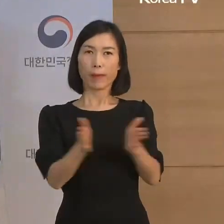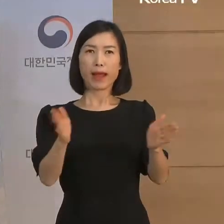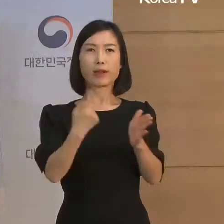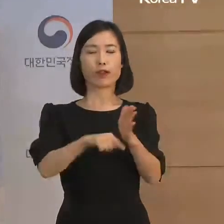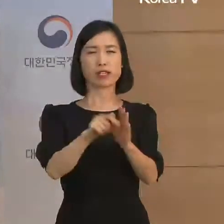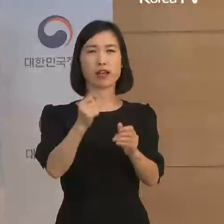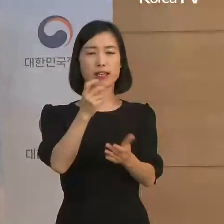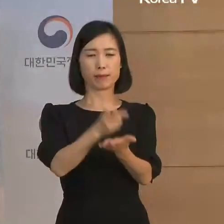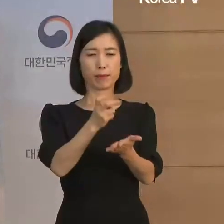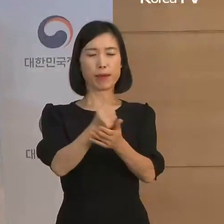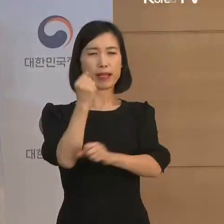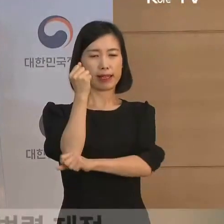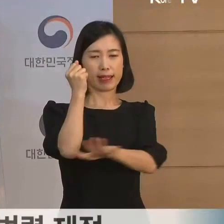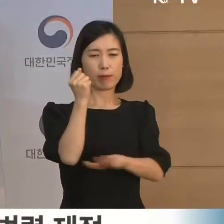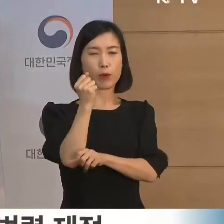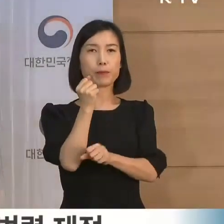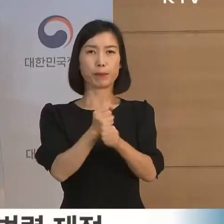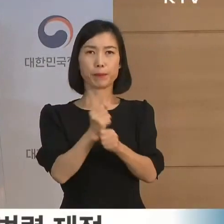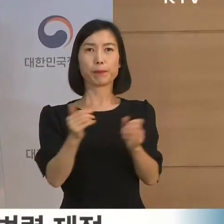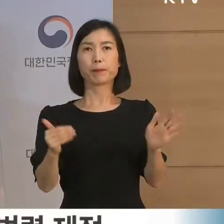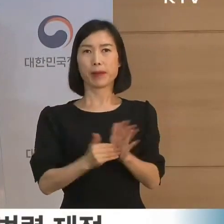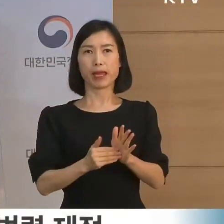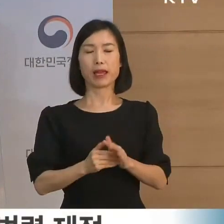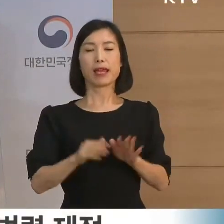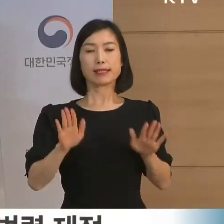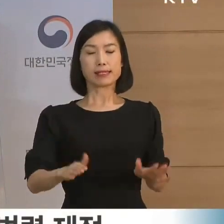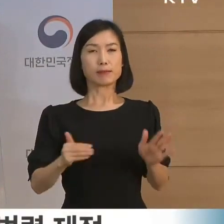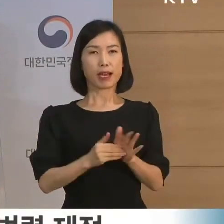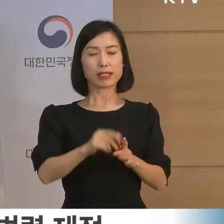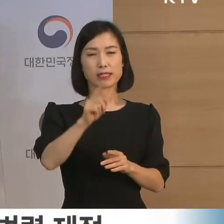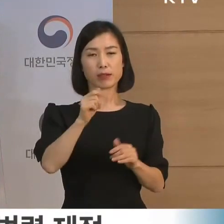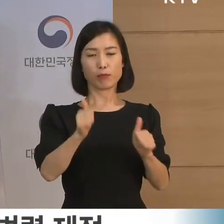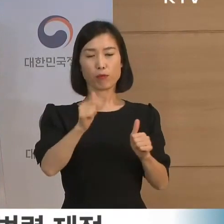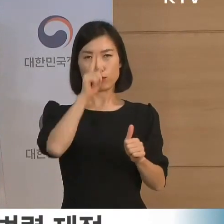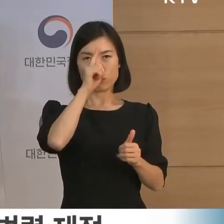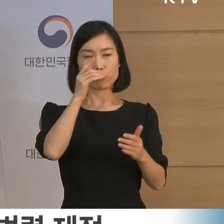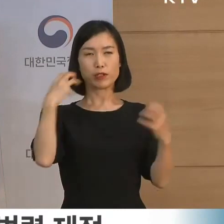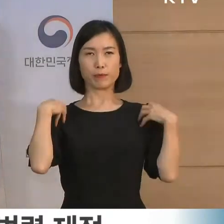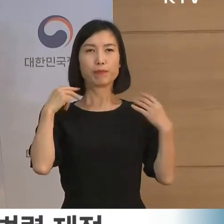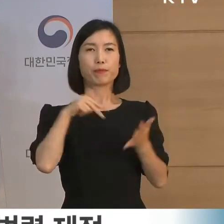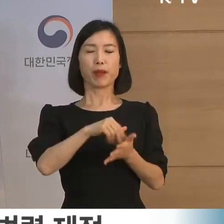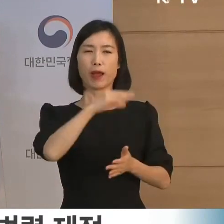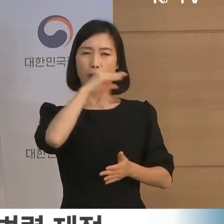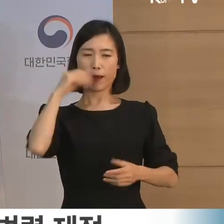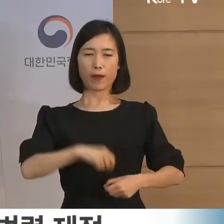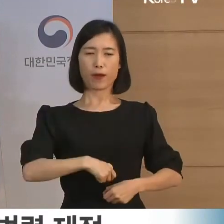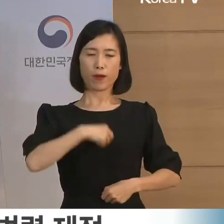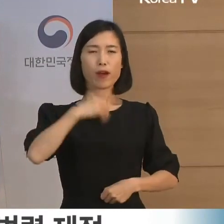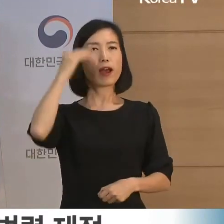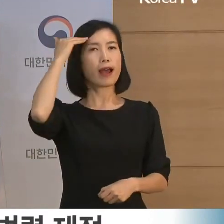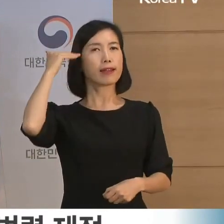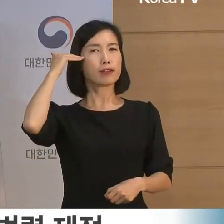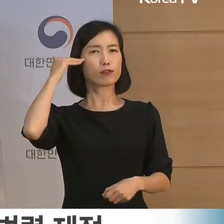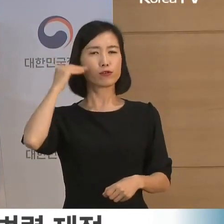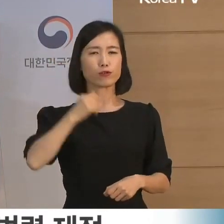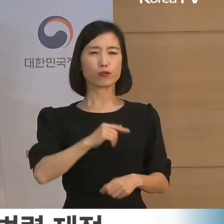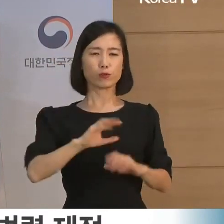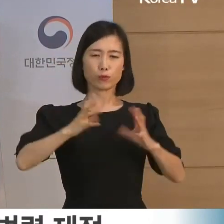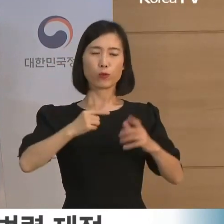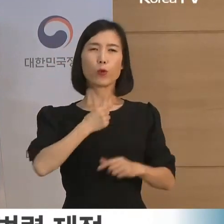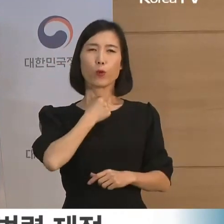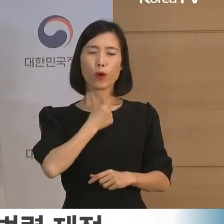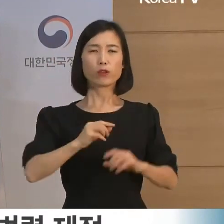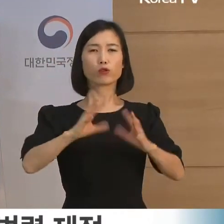제도적 기반이 마련되었습니다. 그동안 법무부는 정의롭고 공정한 대한민국을 열망하는